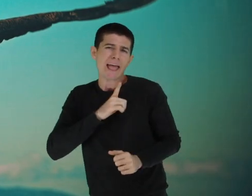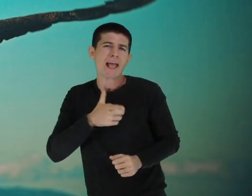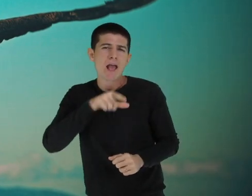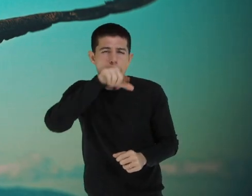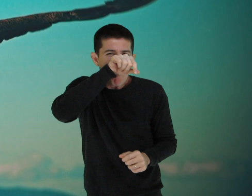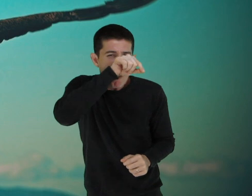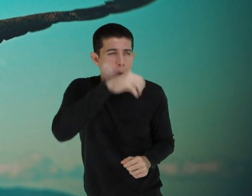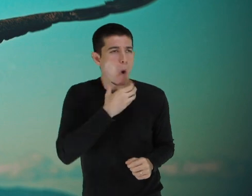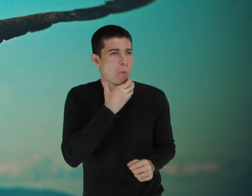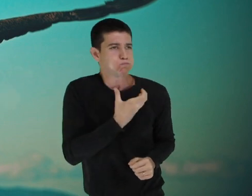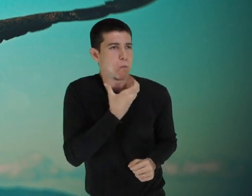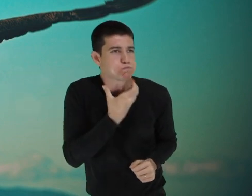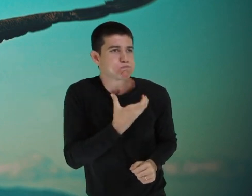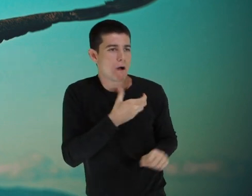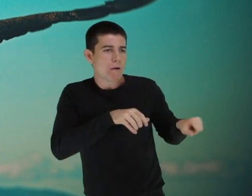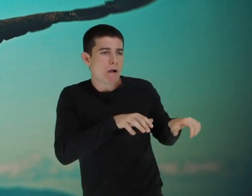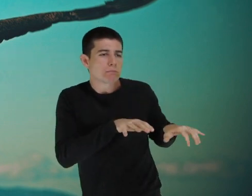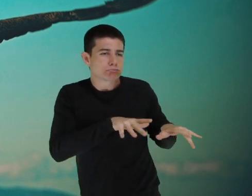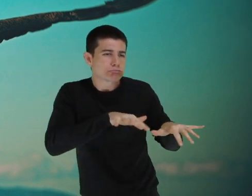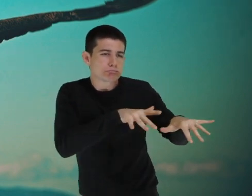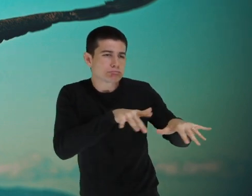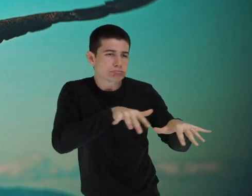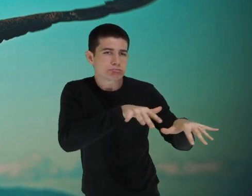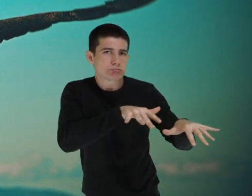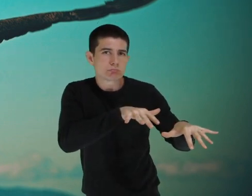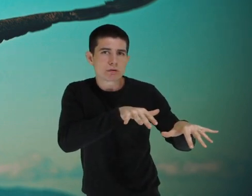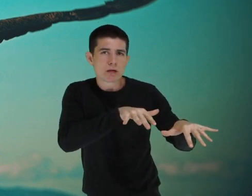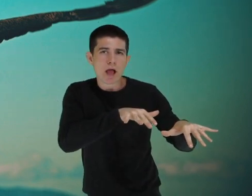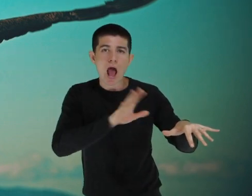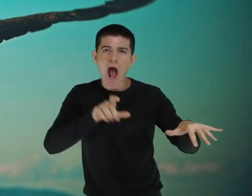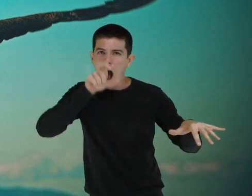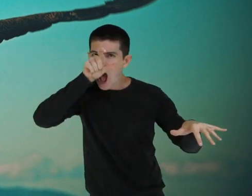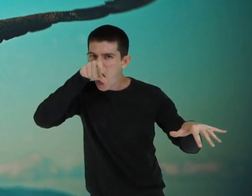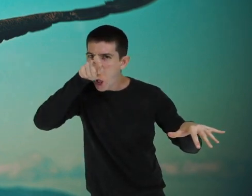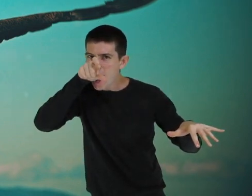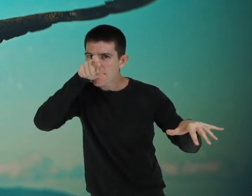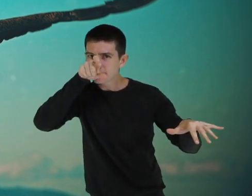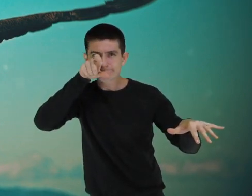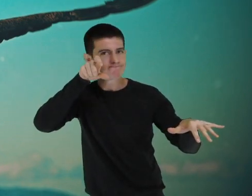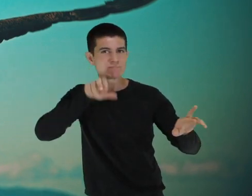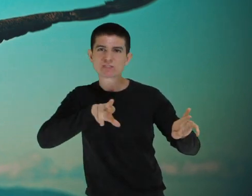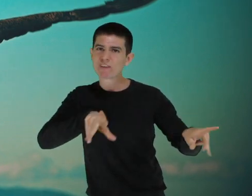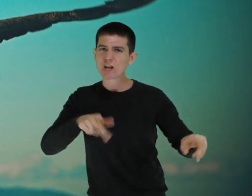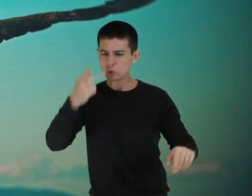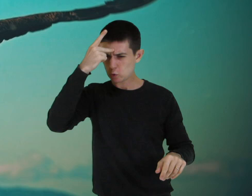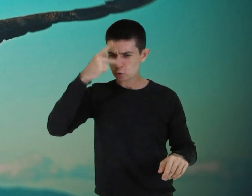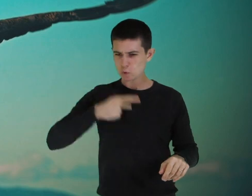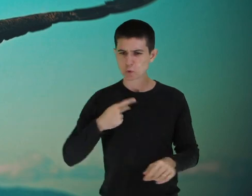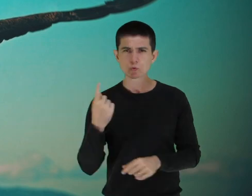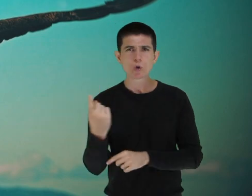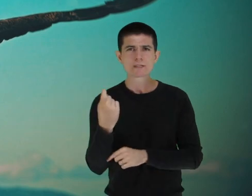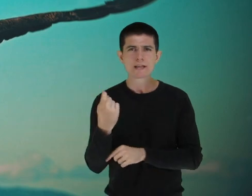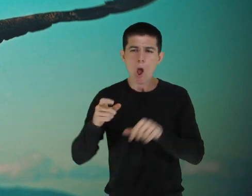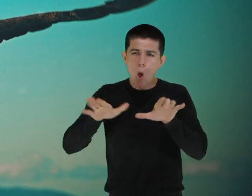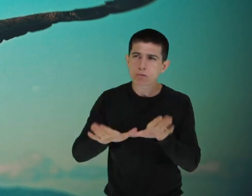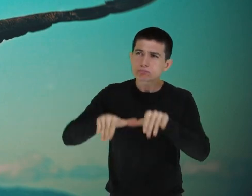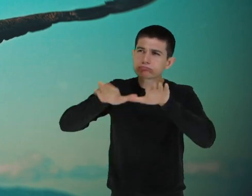e periquitos voando em bandos. As águias não, elas estão sempre sozinhas. Ficam no alto,